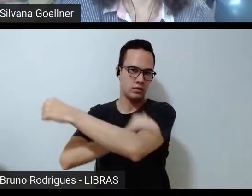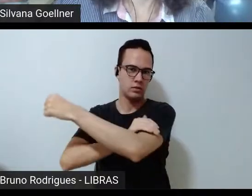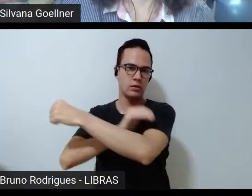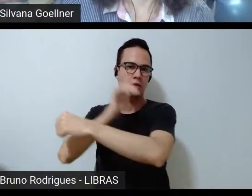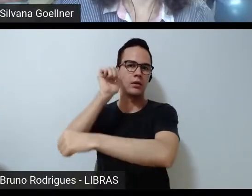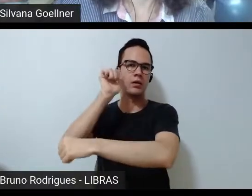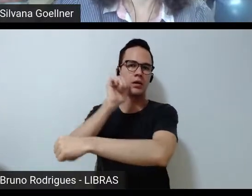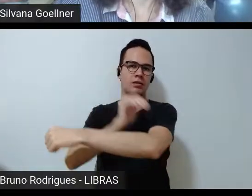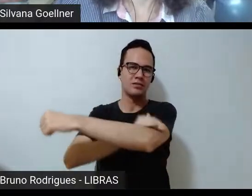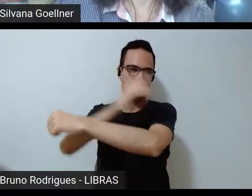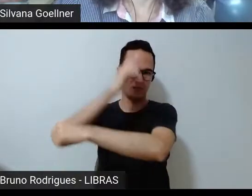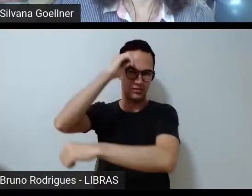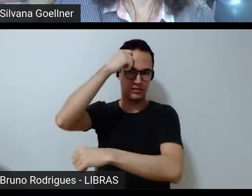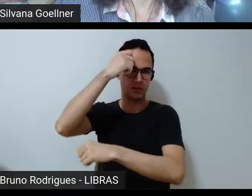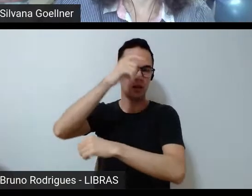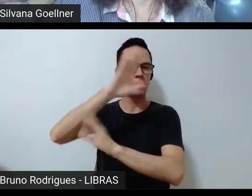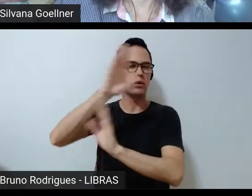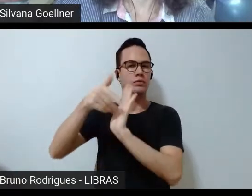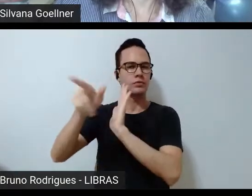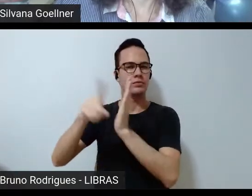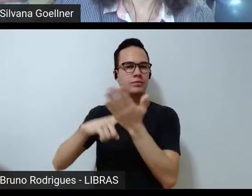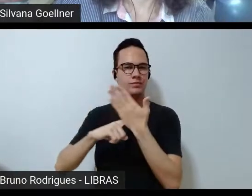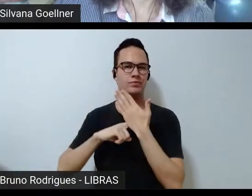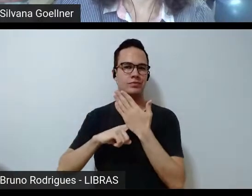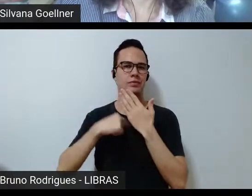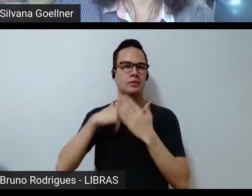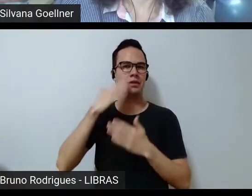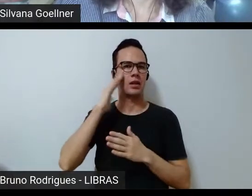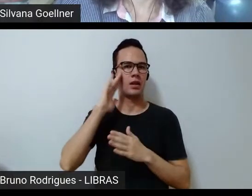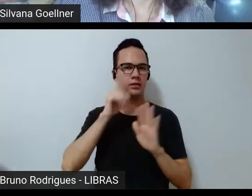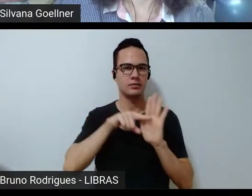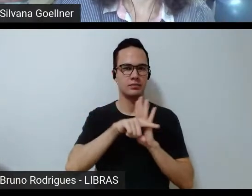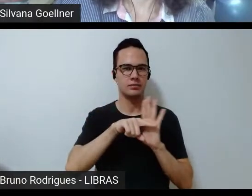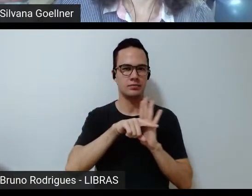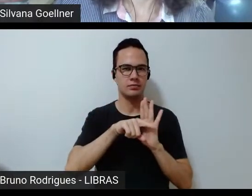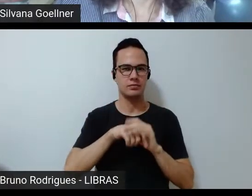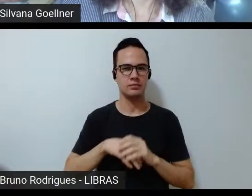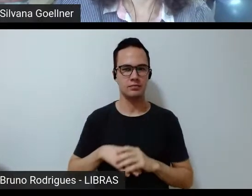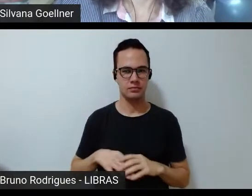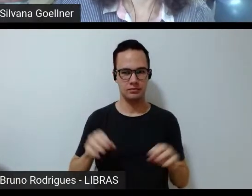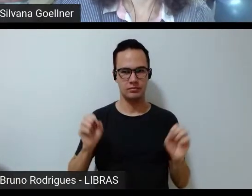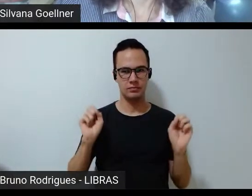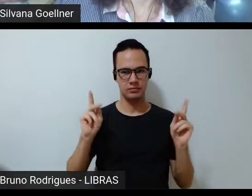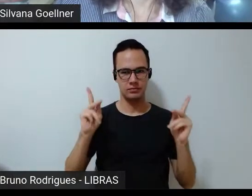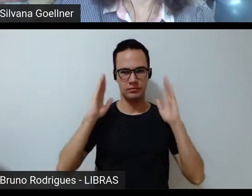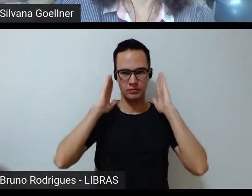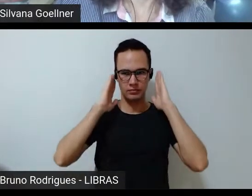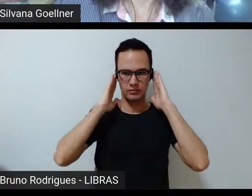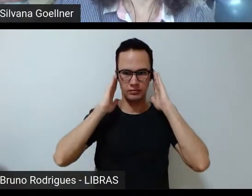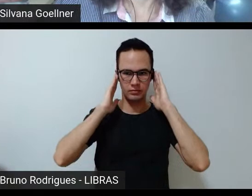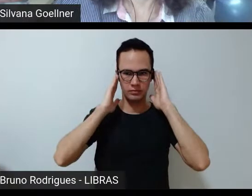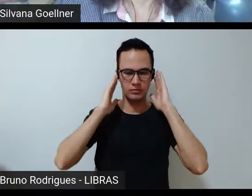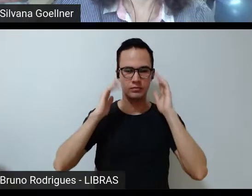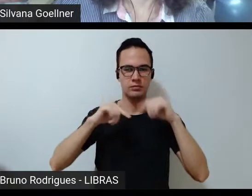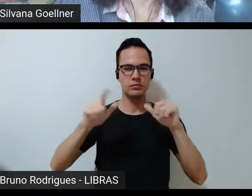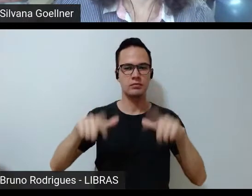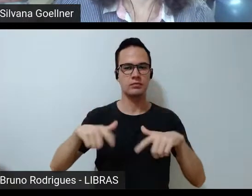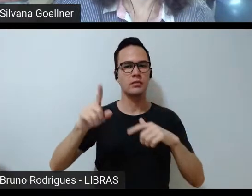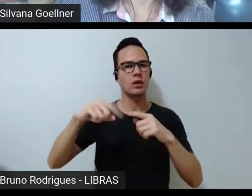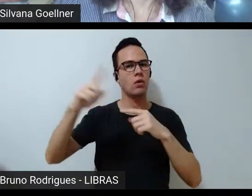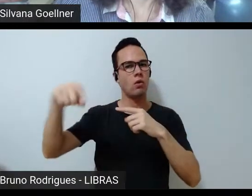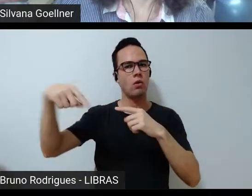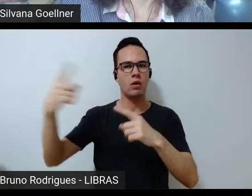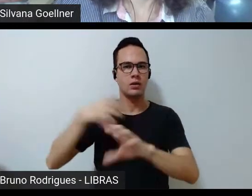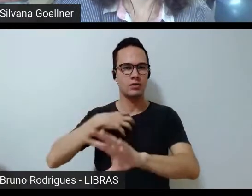negras e de todas essas mulheres que me ajudaram a me entender como pesquisadora. Então, é o lugar do outro, do outro, do